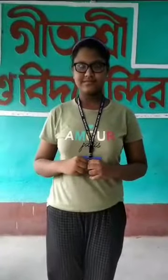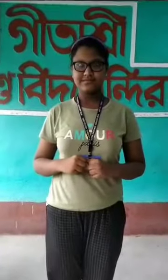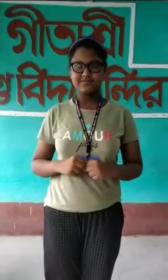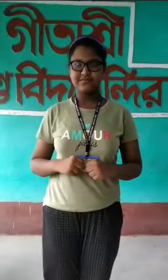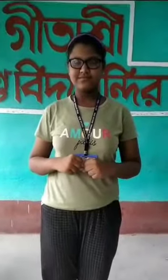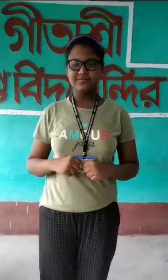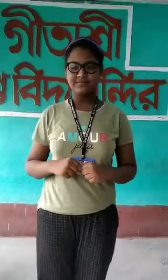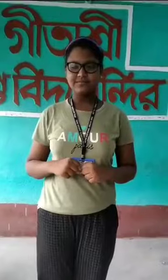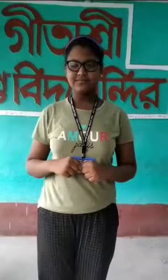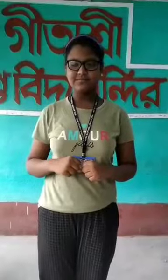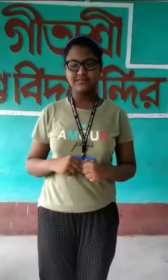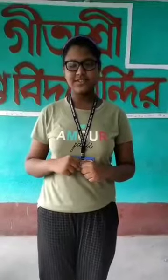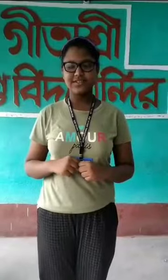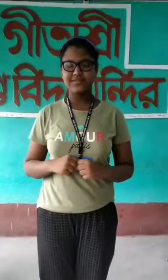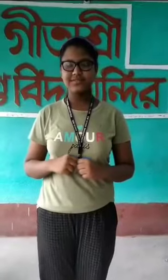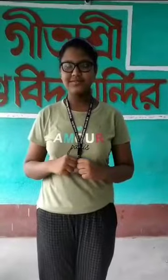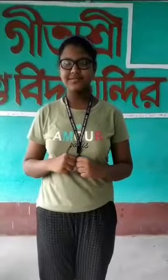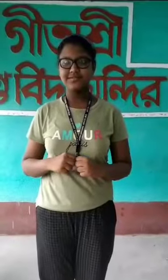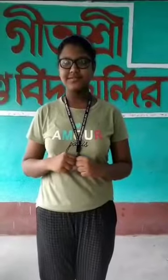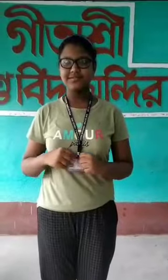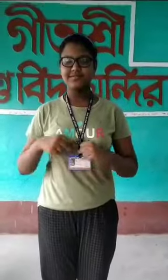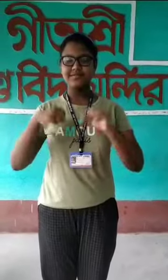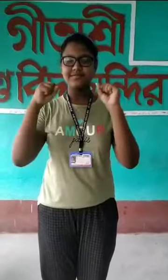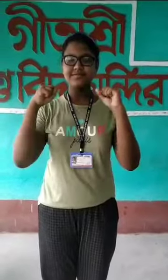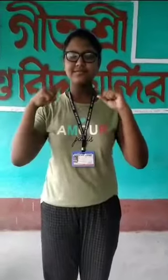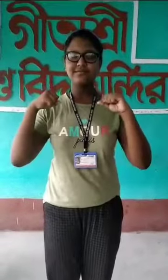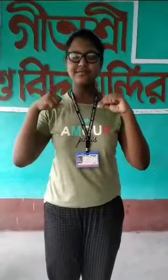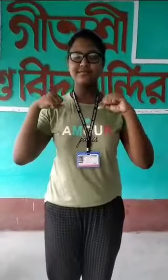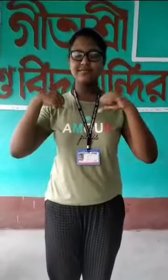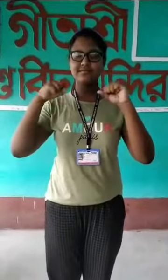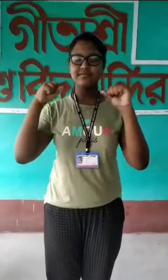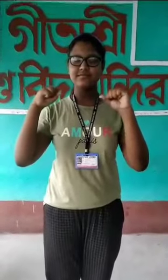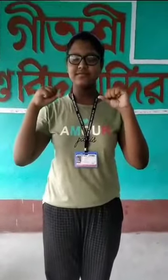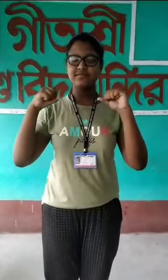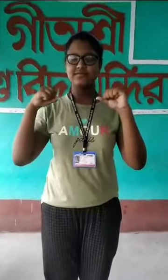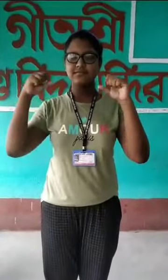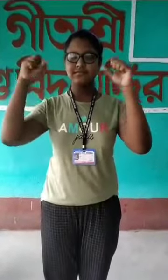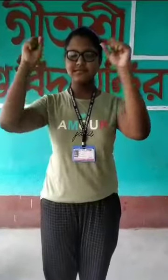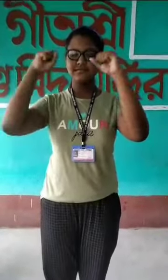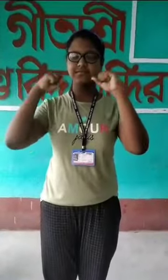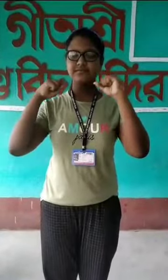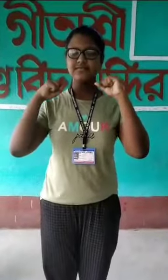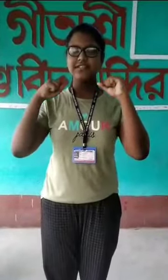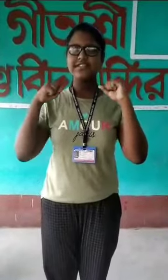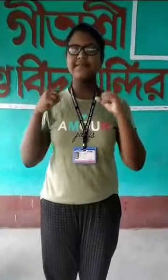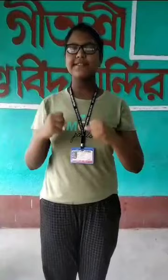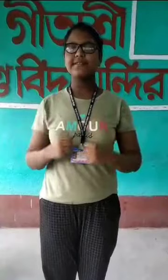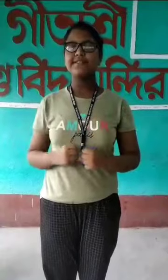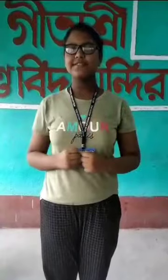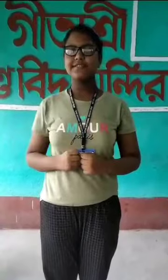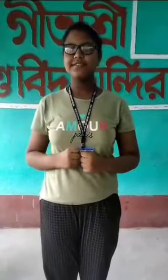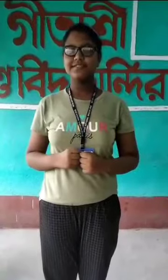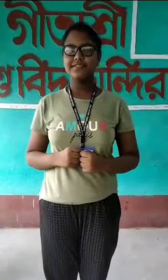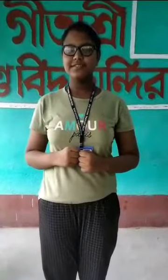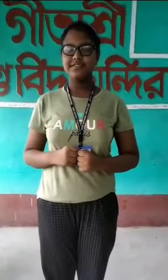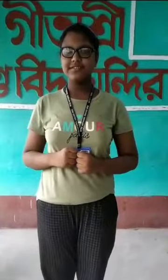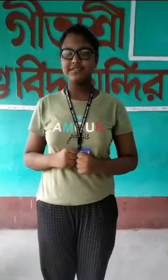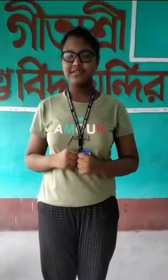Now two digit. Add 11, add 11, add 55, equal 77. Very good. Add